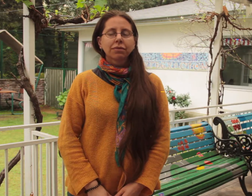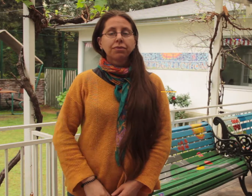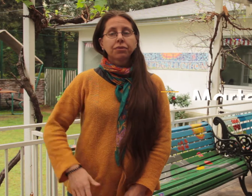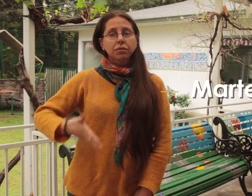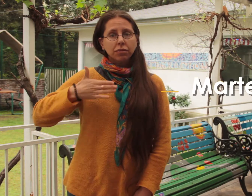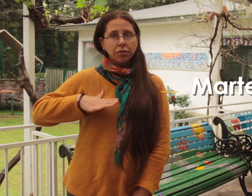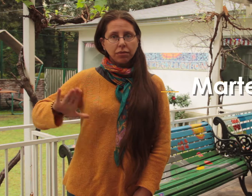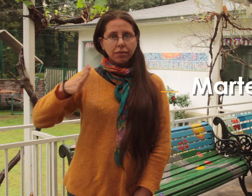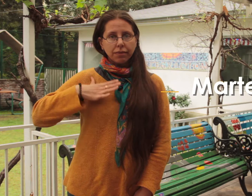Martes